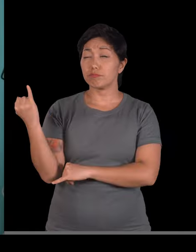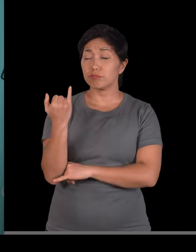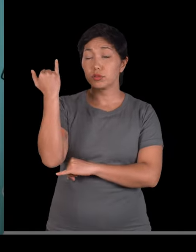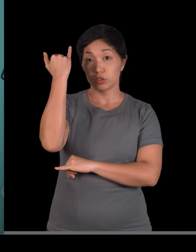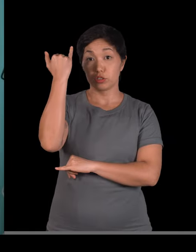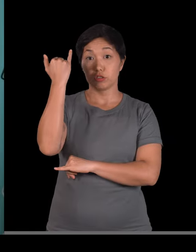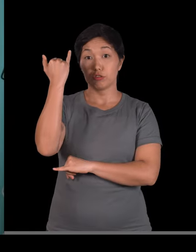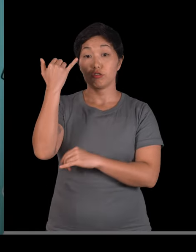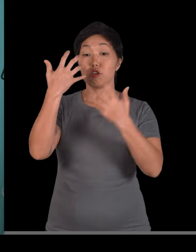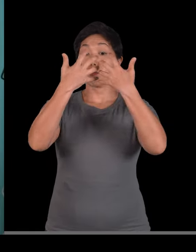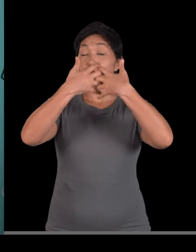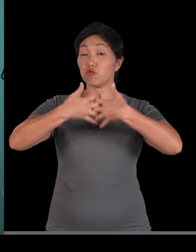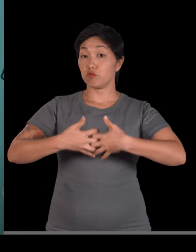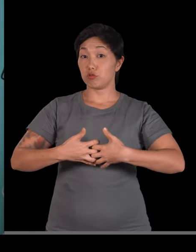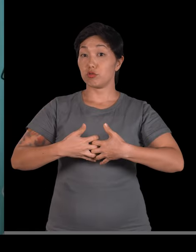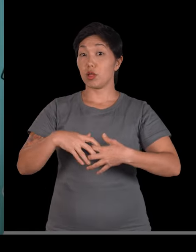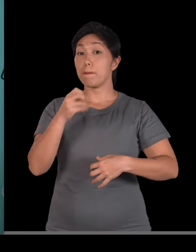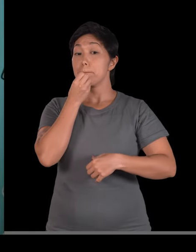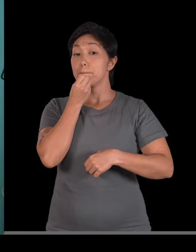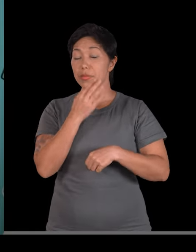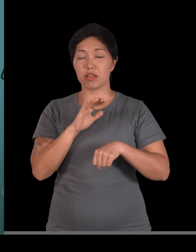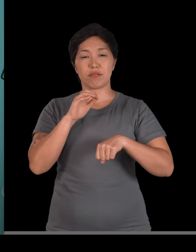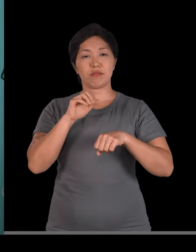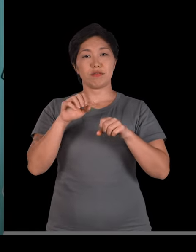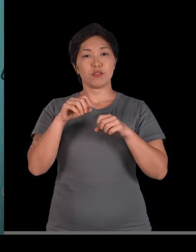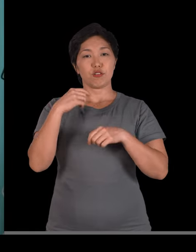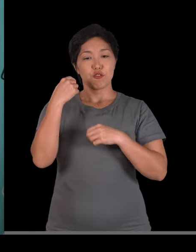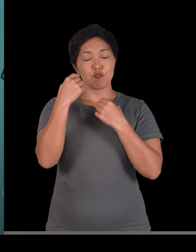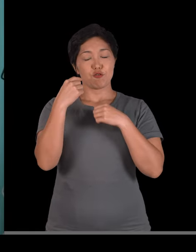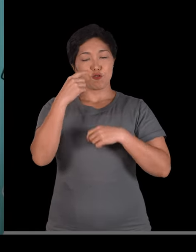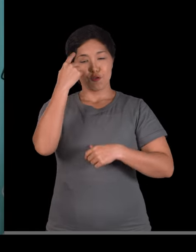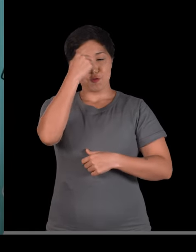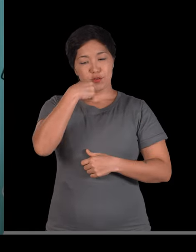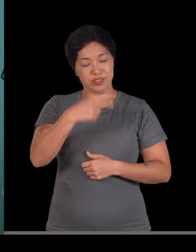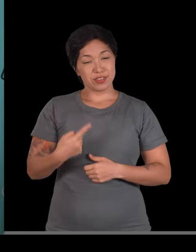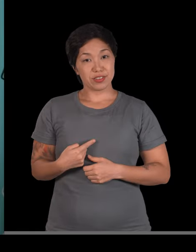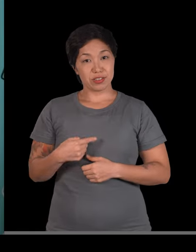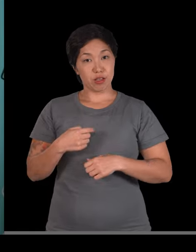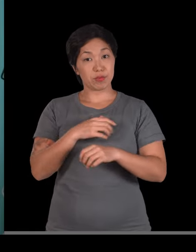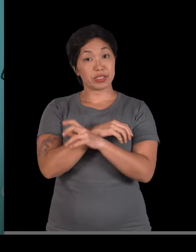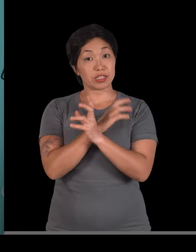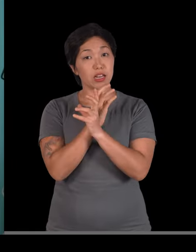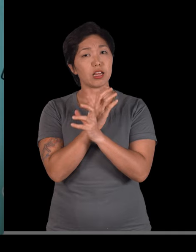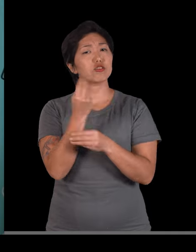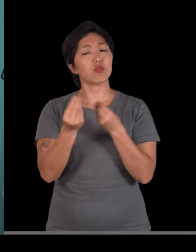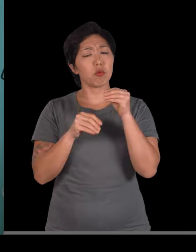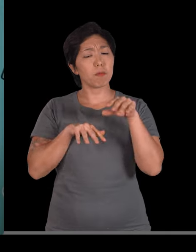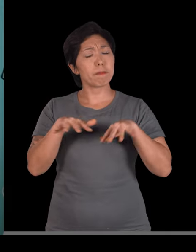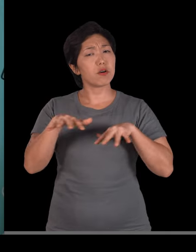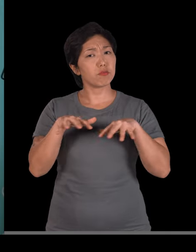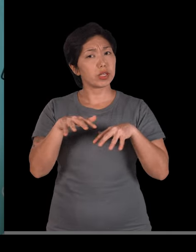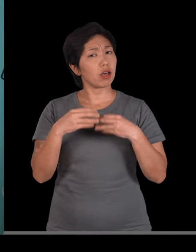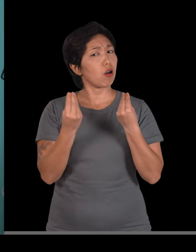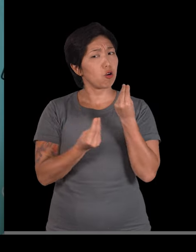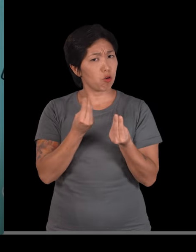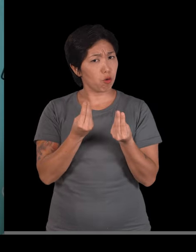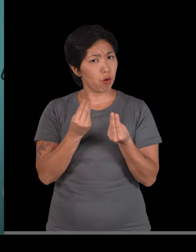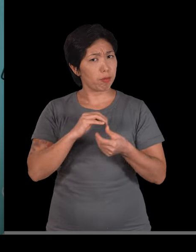bom funcionamento do sistema esquelético são as articulações. Como é eu vou me locomover? Como é que eu vou cumprir essas funções todas que o esqueleto